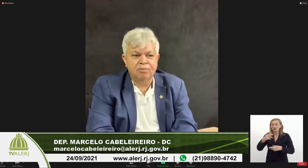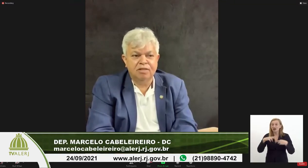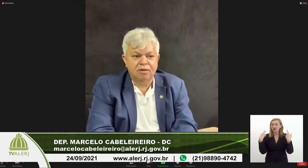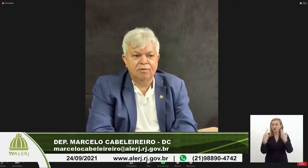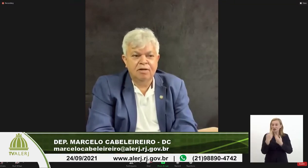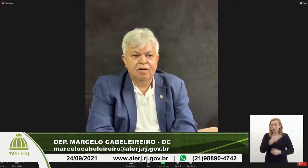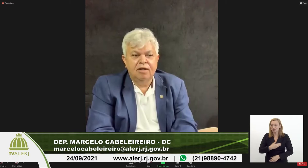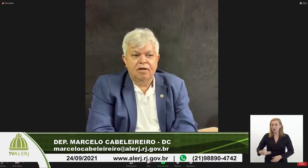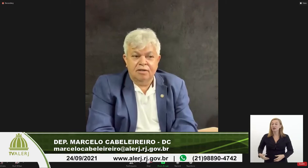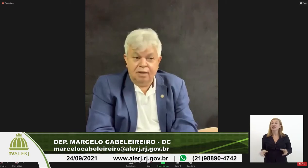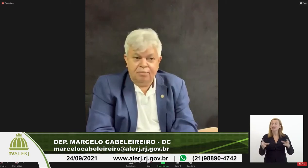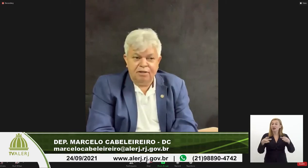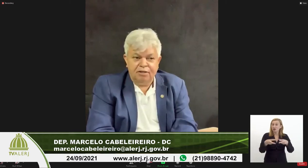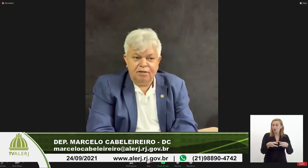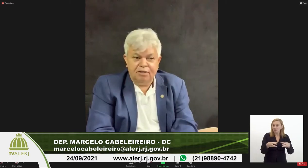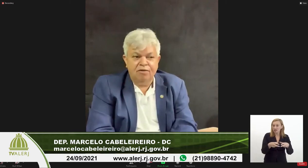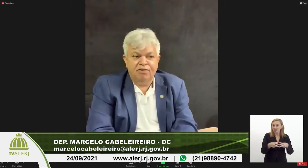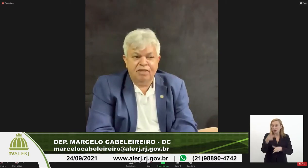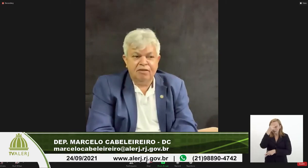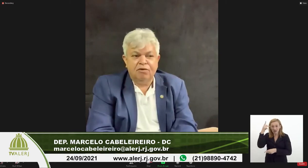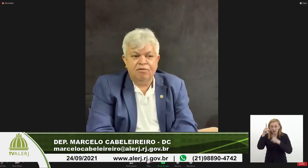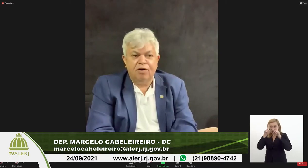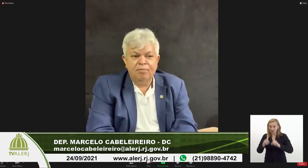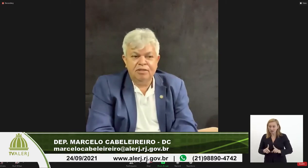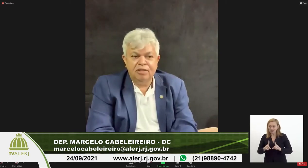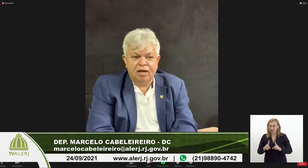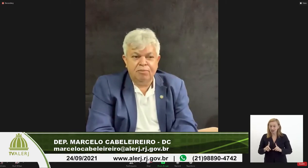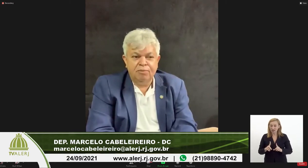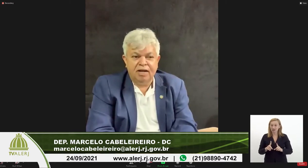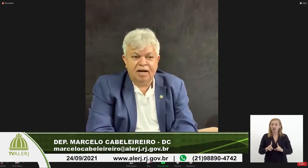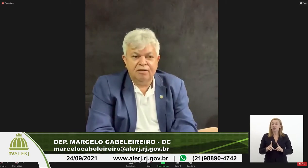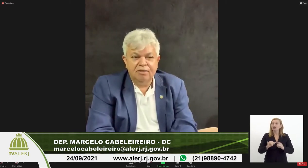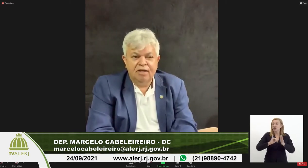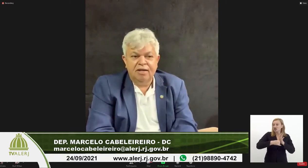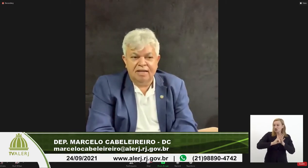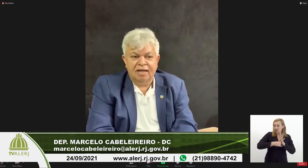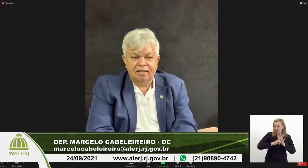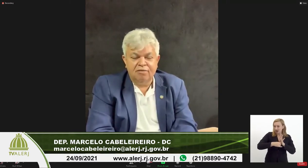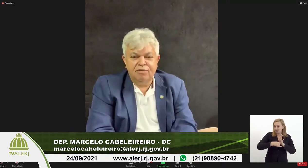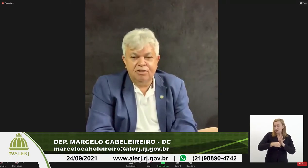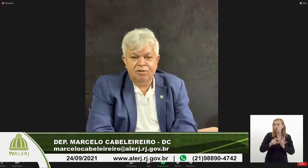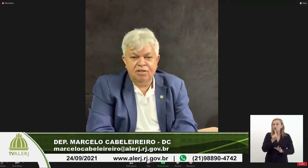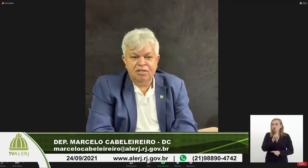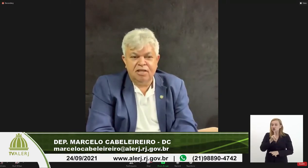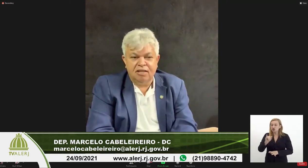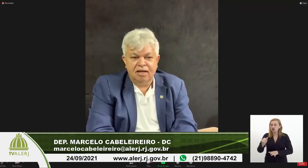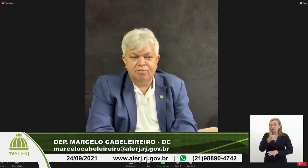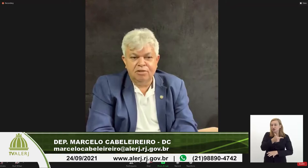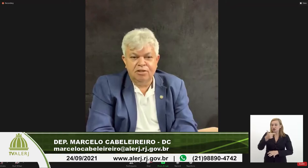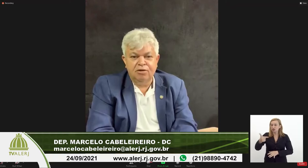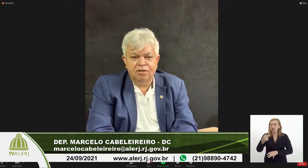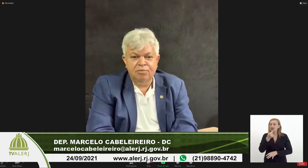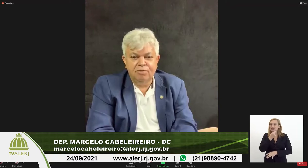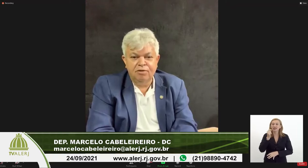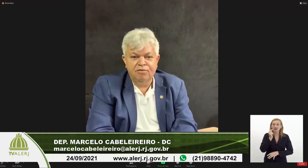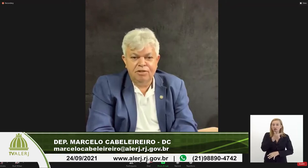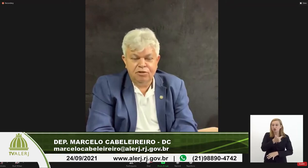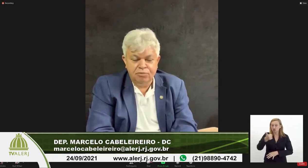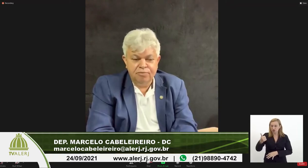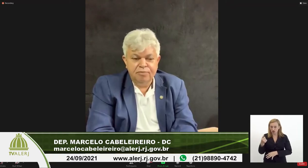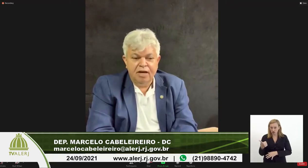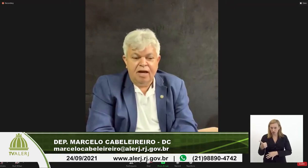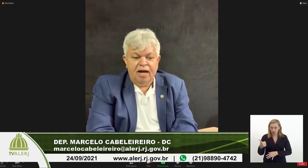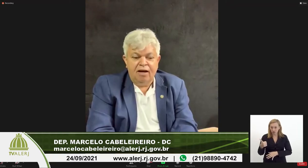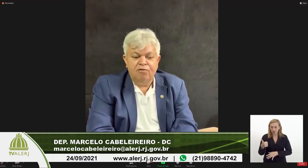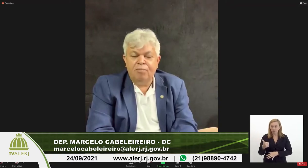pública da Comissão da Pessoa com Deficiência, conforme a edital publicada na data 22 de setembro de 2021.